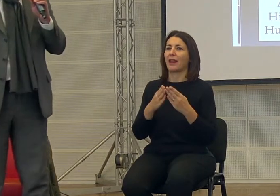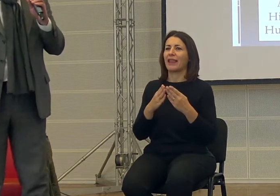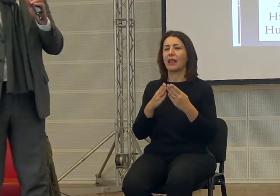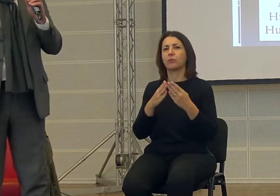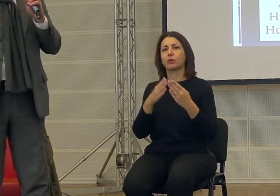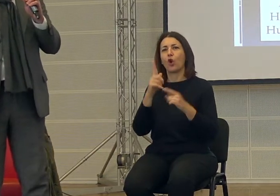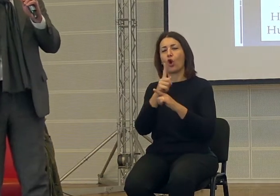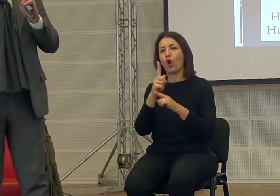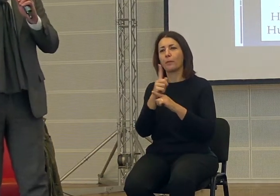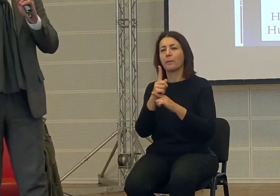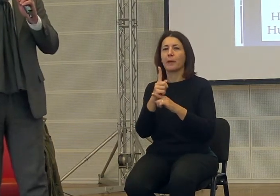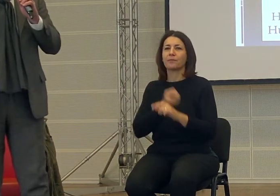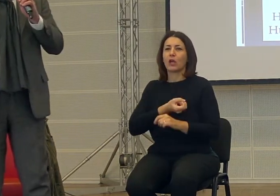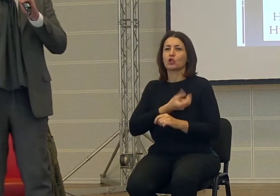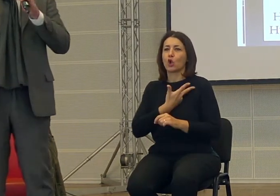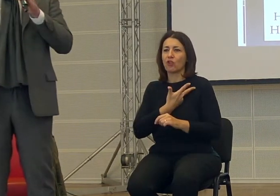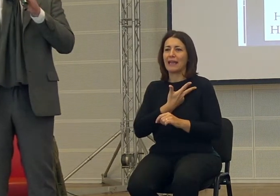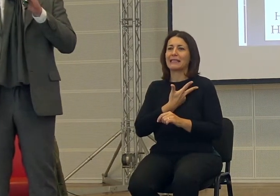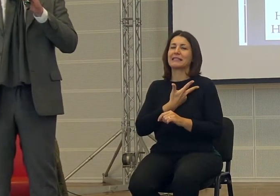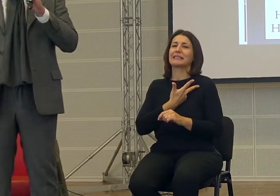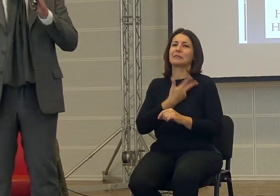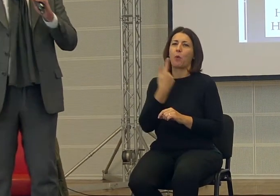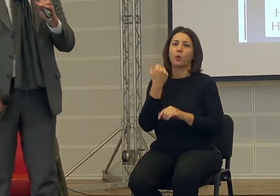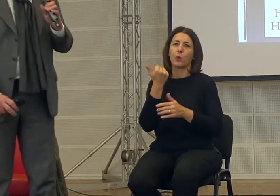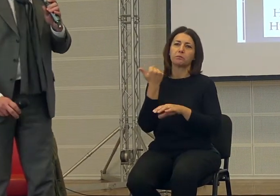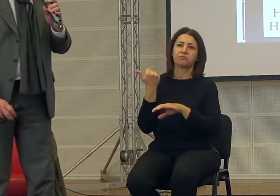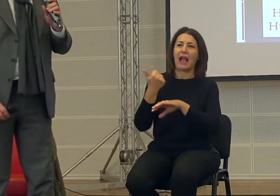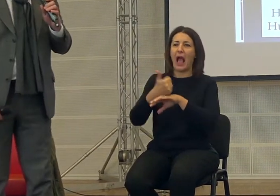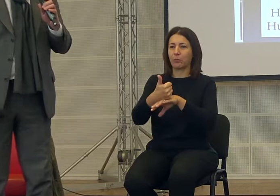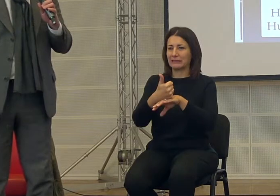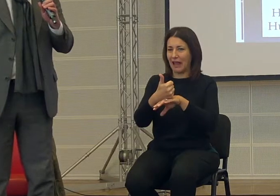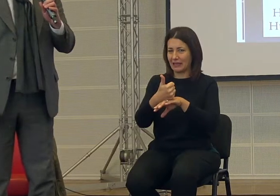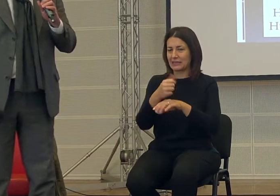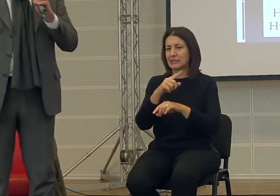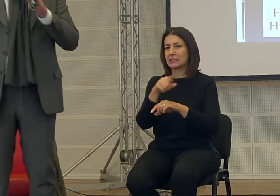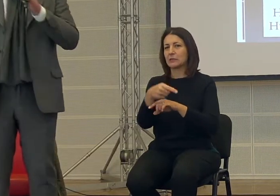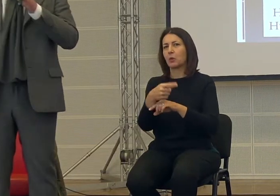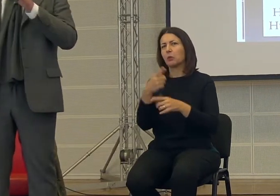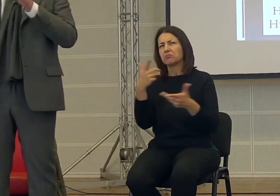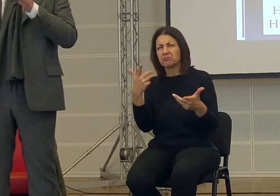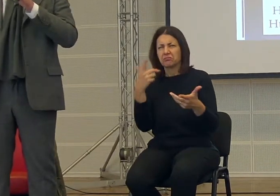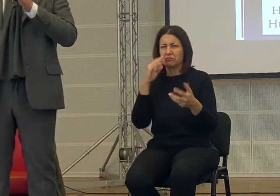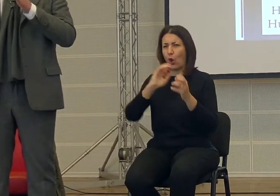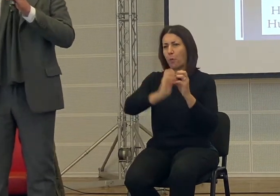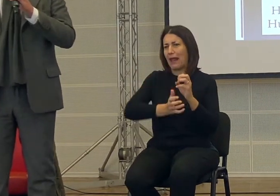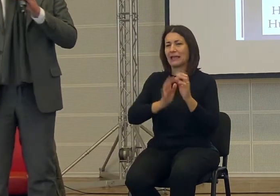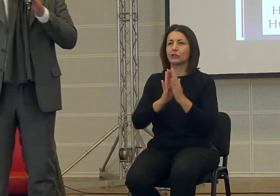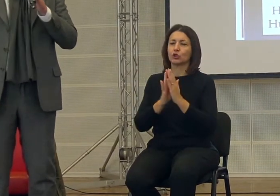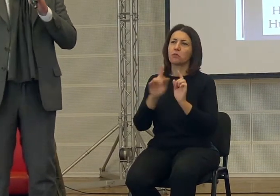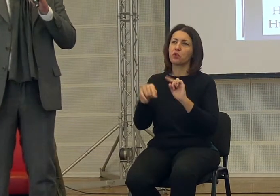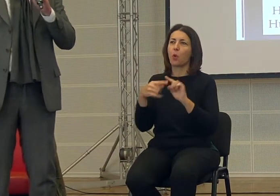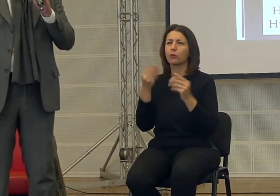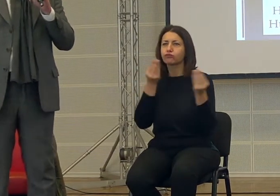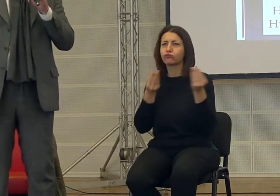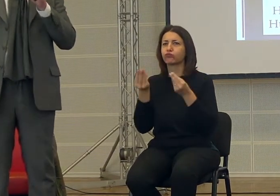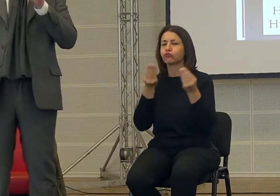socialismo, capitalismo, un libro complesso di Schumpeter, se non ricordo male. Successivamente poi